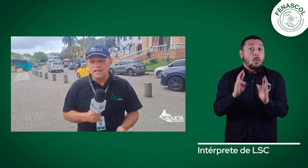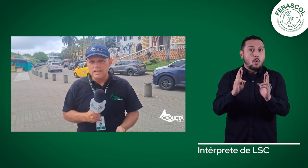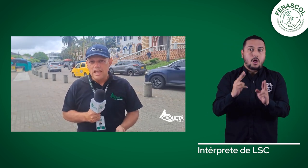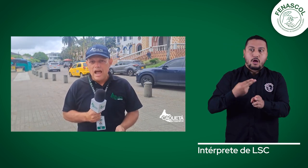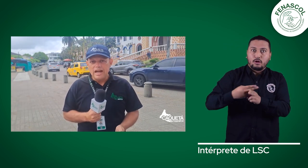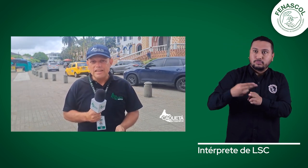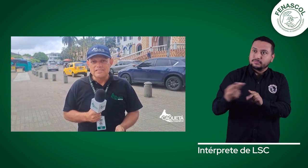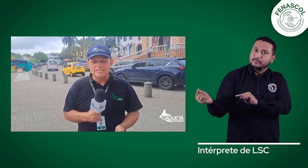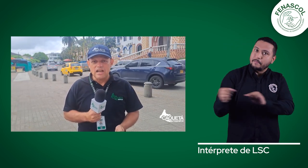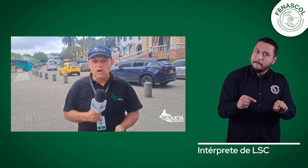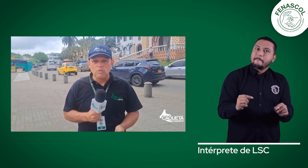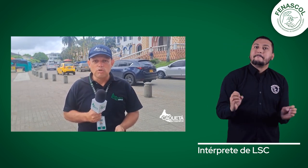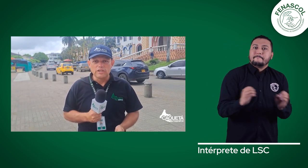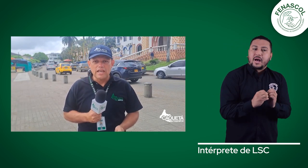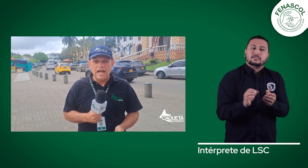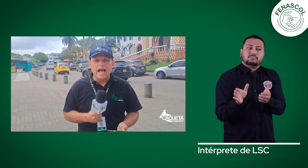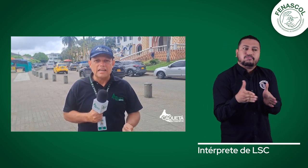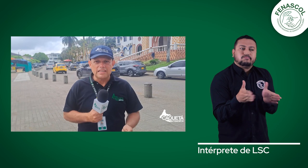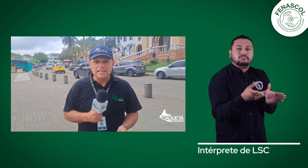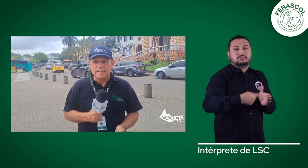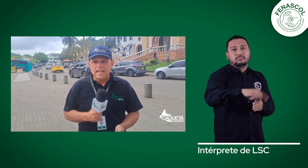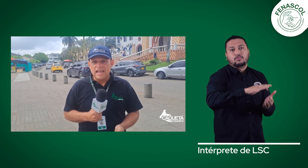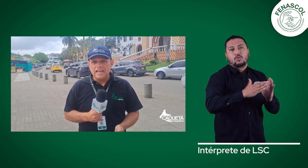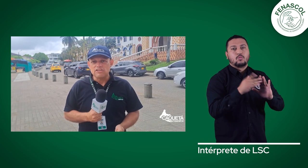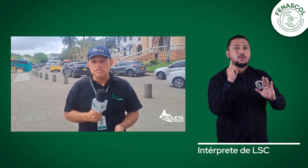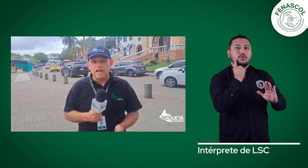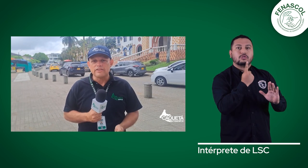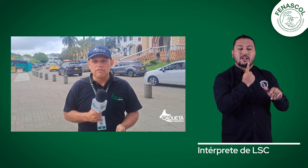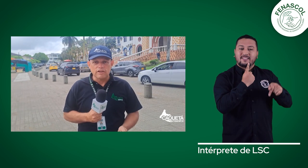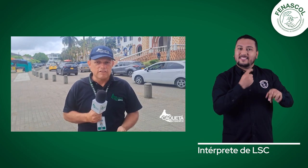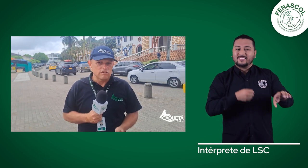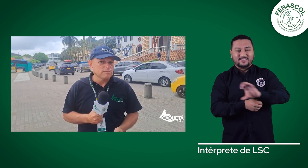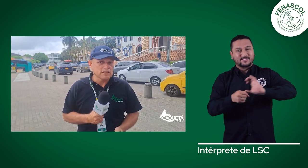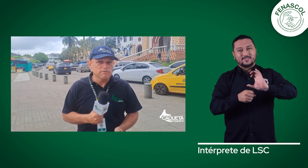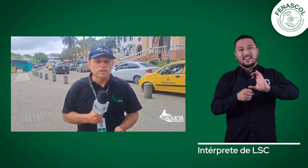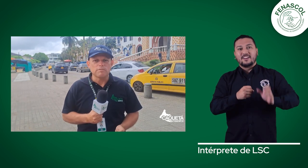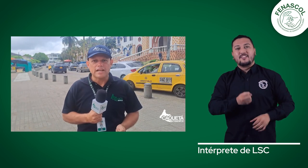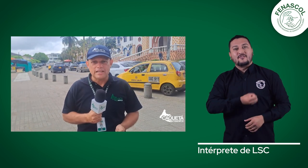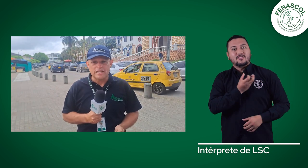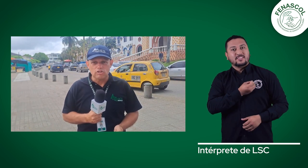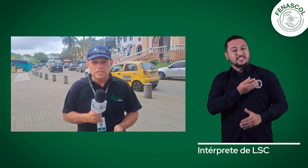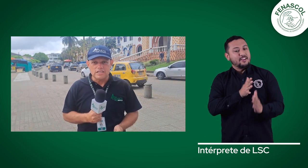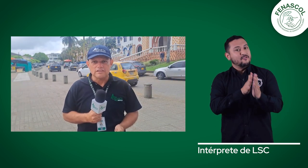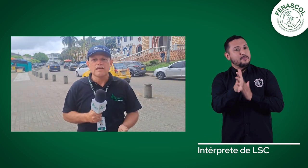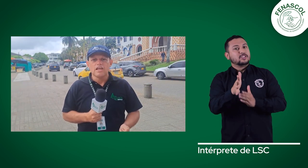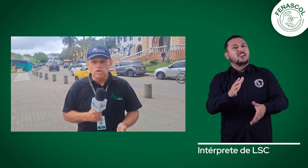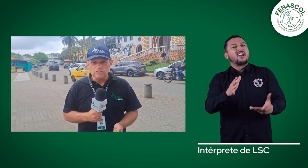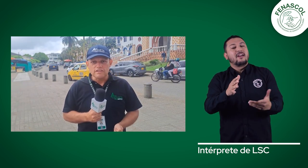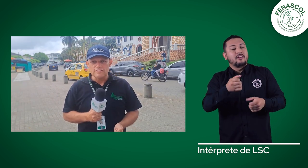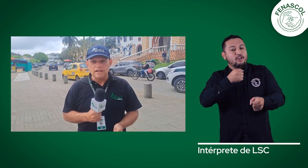a esta comunidad aquí en la ciudad de Florencia. El señor Martín informando para Caquetá Noticias. Noticias de Sacada.